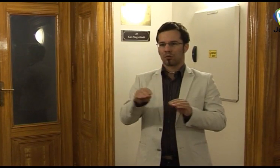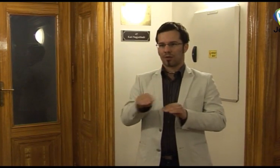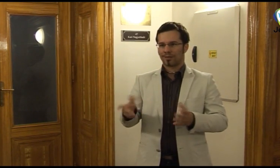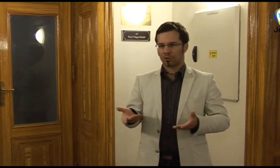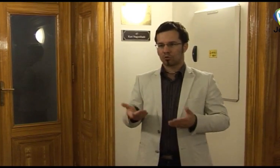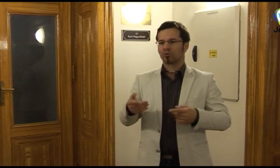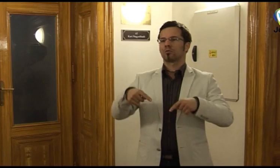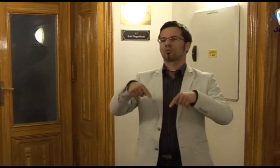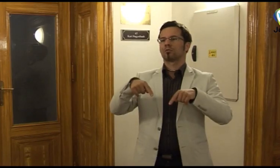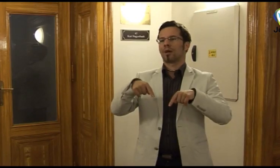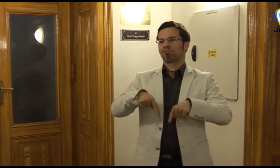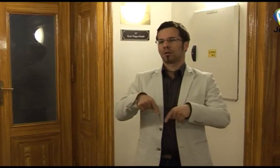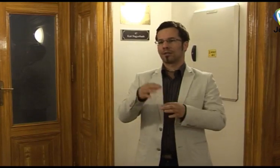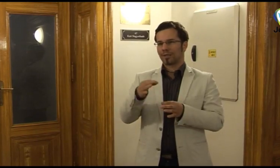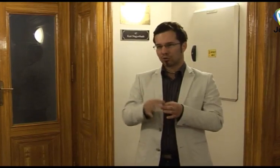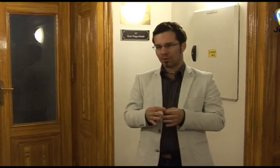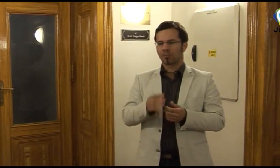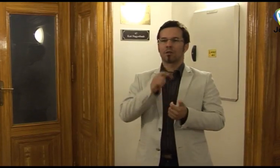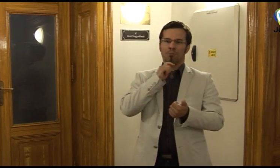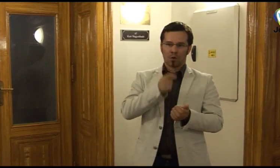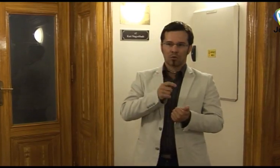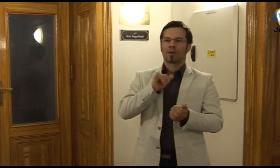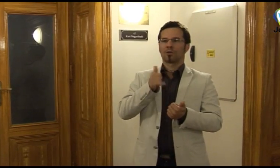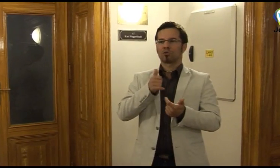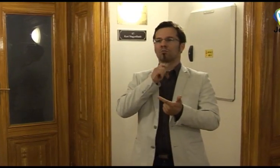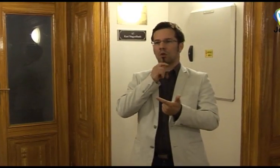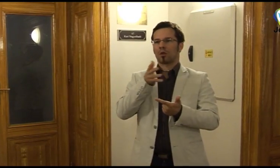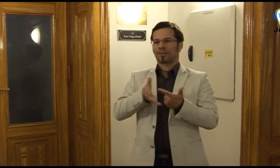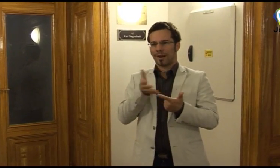tudjuk bevezetni ezt a budingális, vagyis a két nyelvű oktatás.